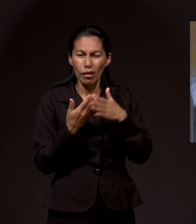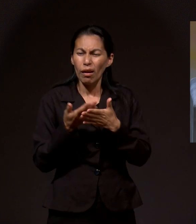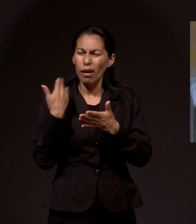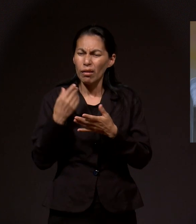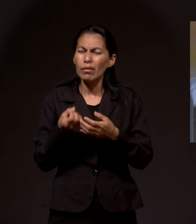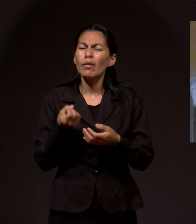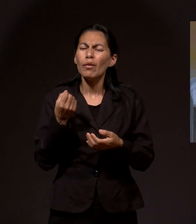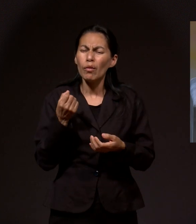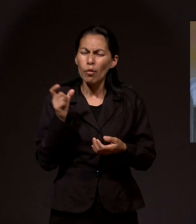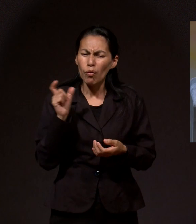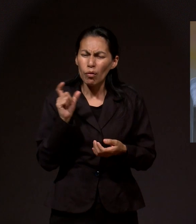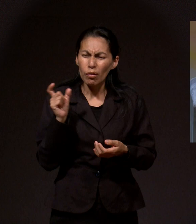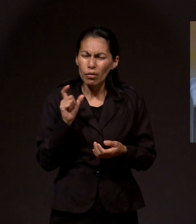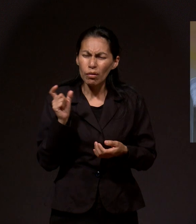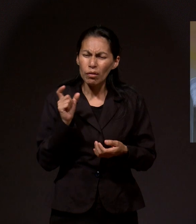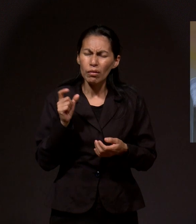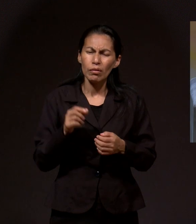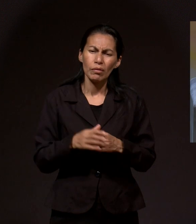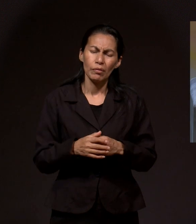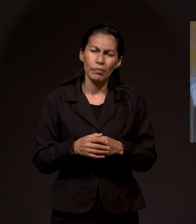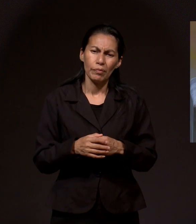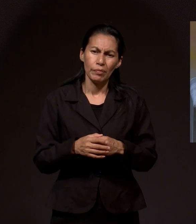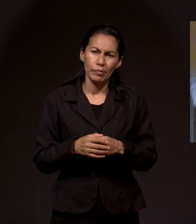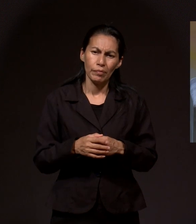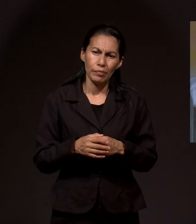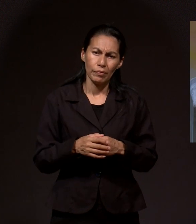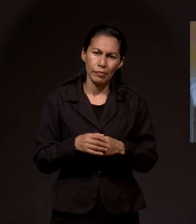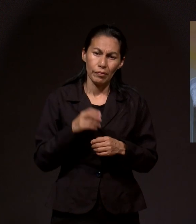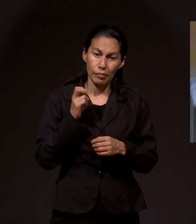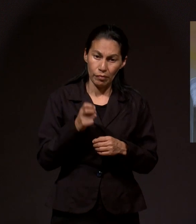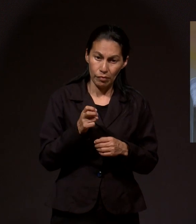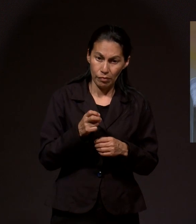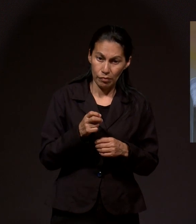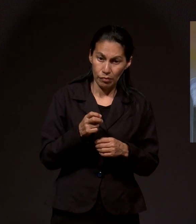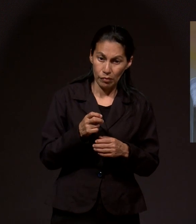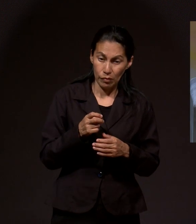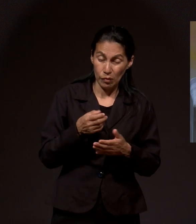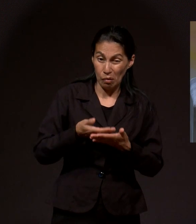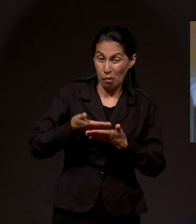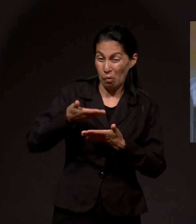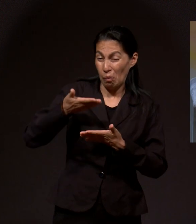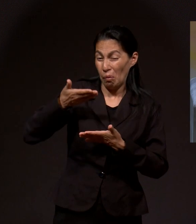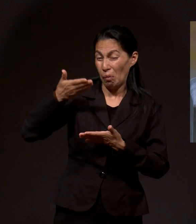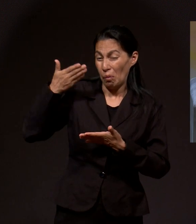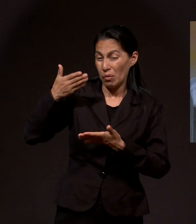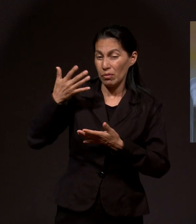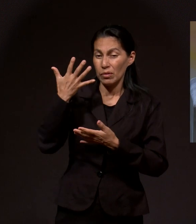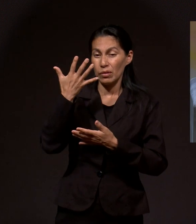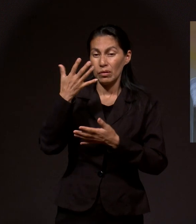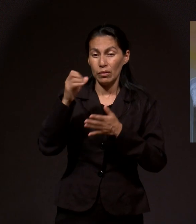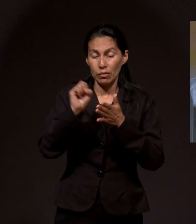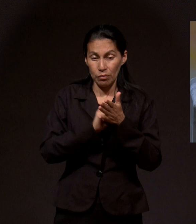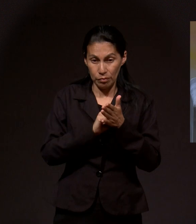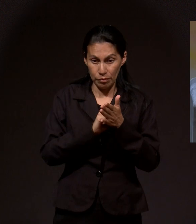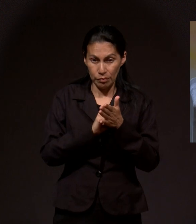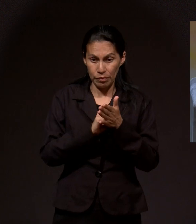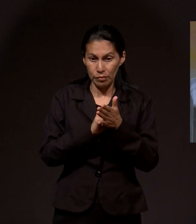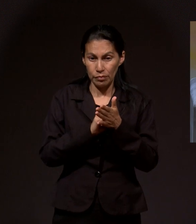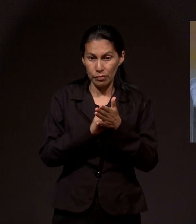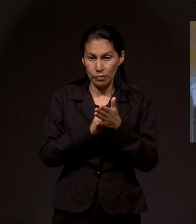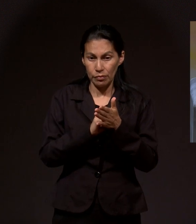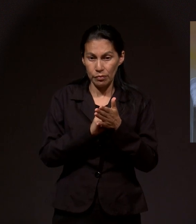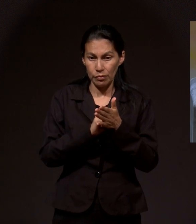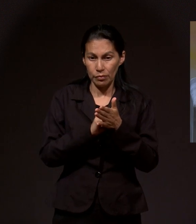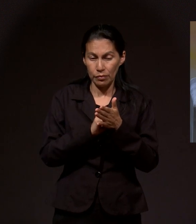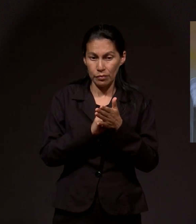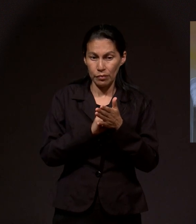papás cuánto tiempo se me había caído en diente. Y entonces la respuesta fue que ya se me había caído de cinco meses.